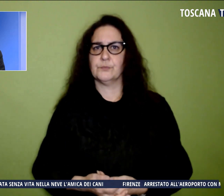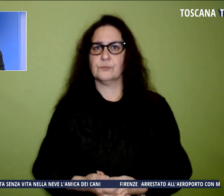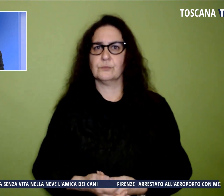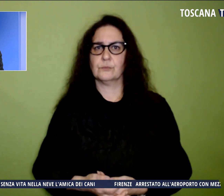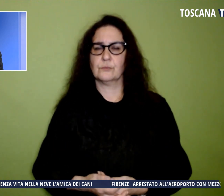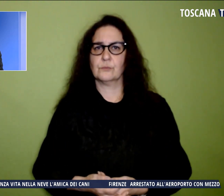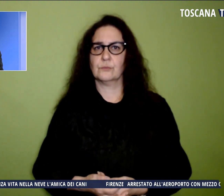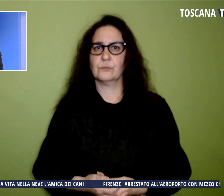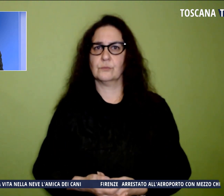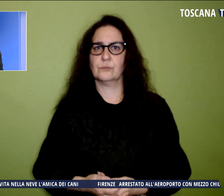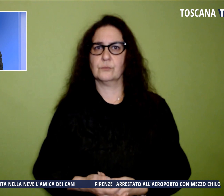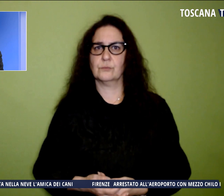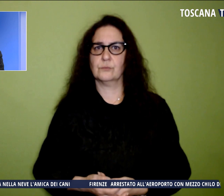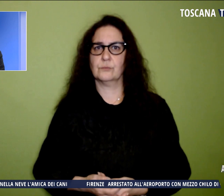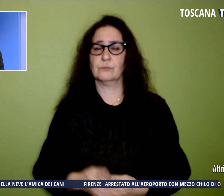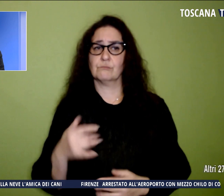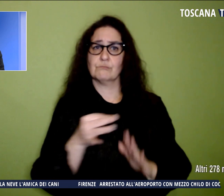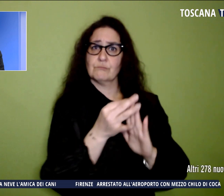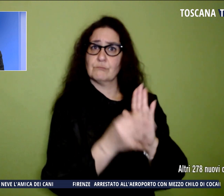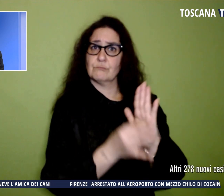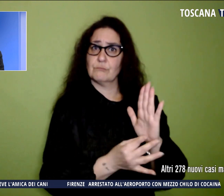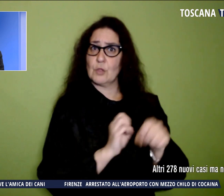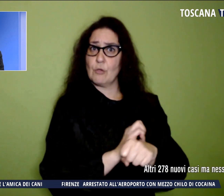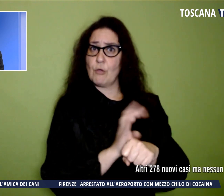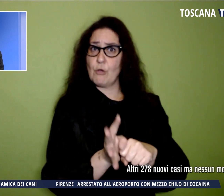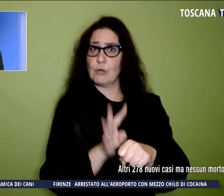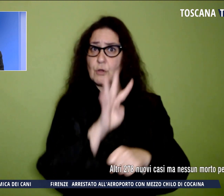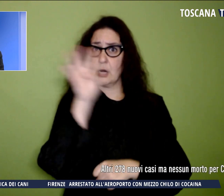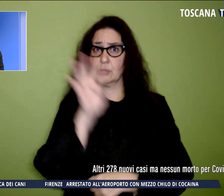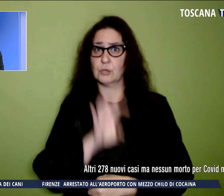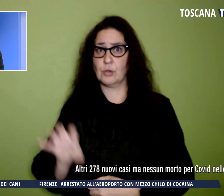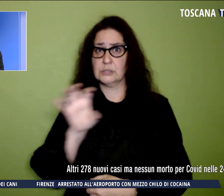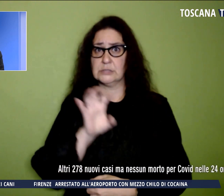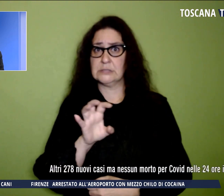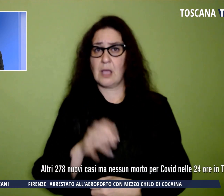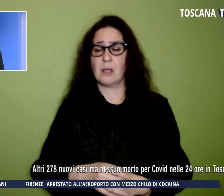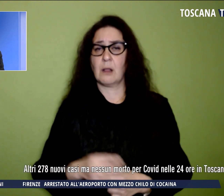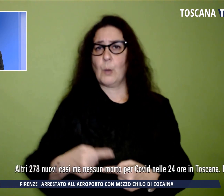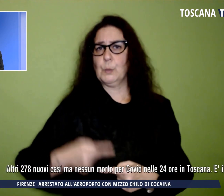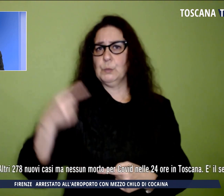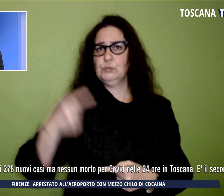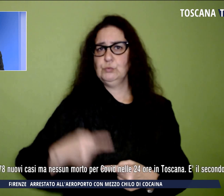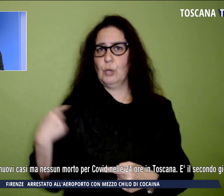Siamo ai dati sul coronavirus in Toscana nelle ultime 24 ore,